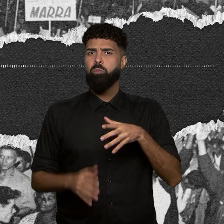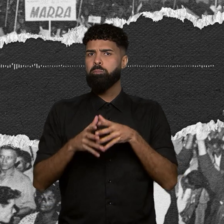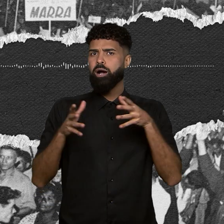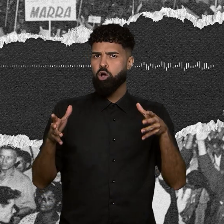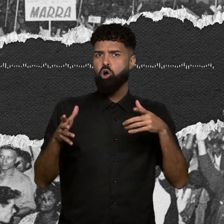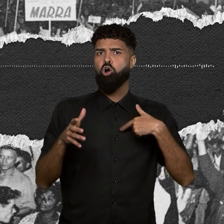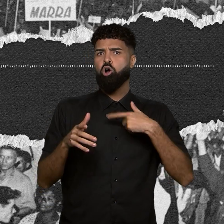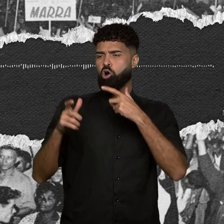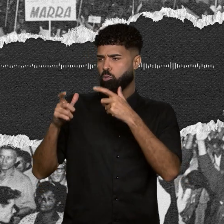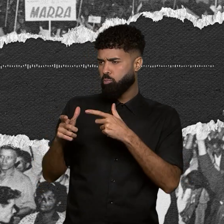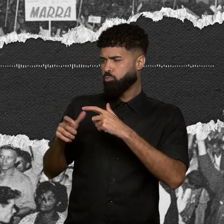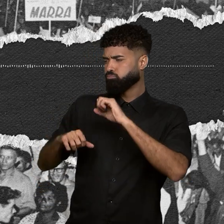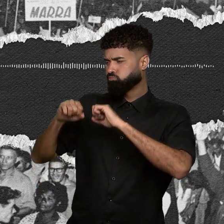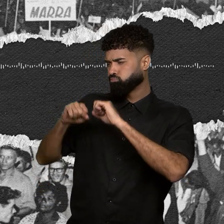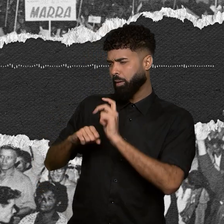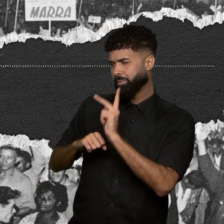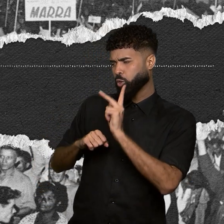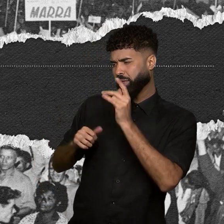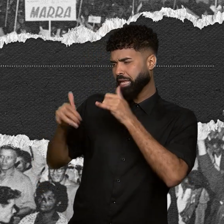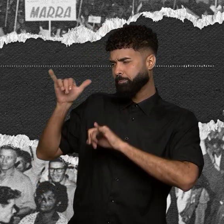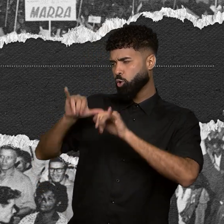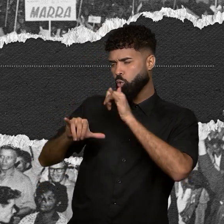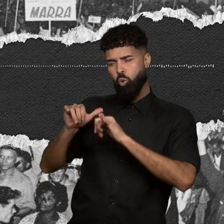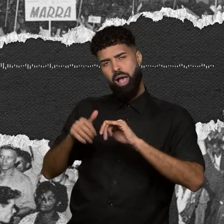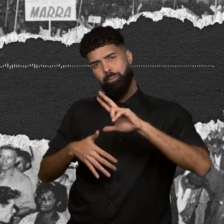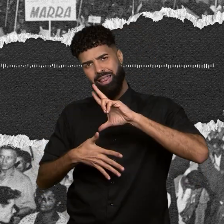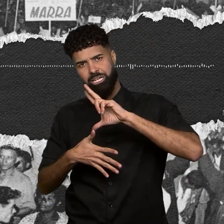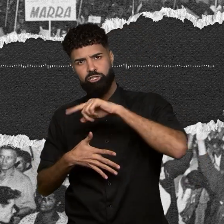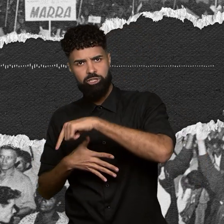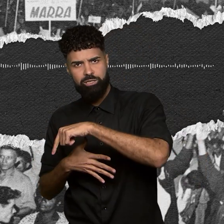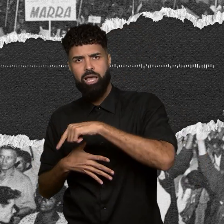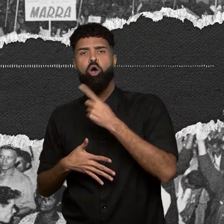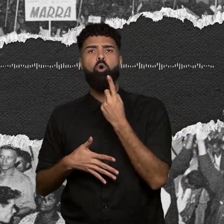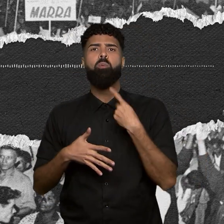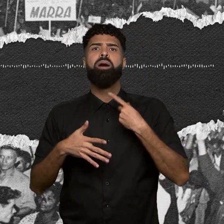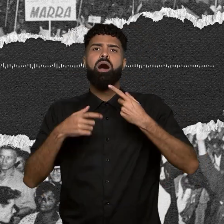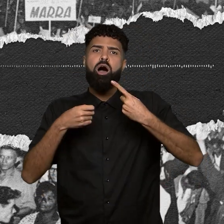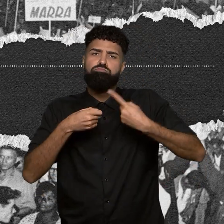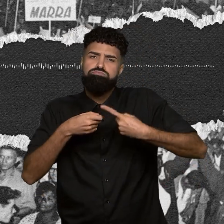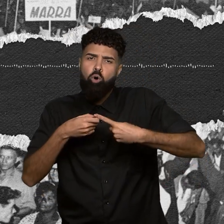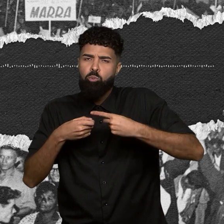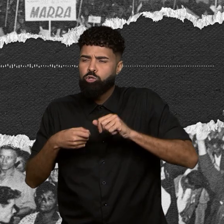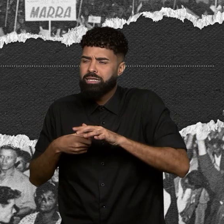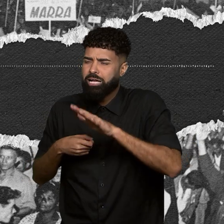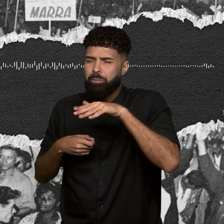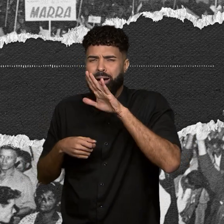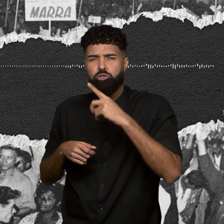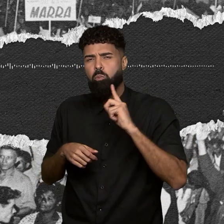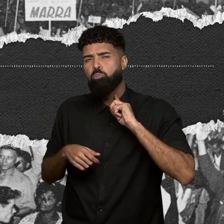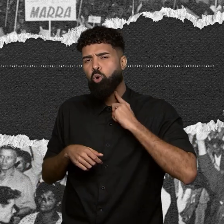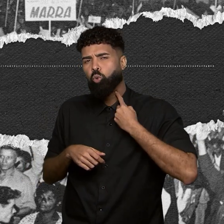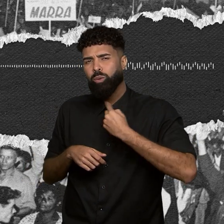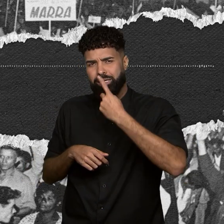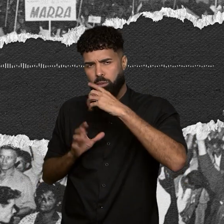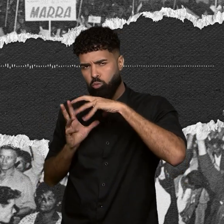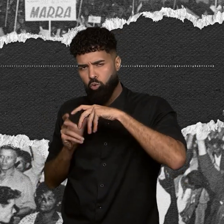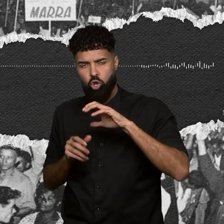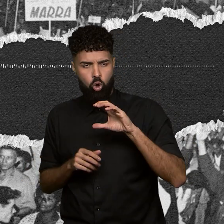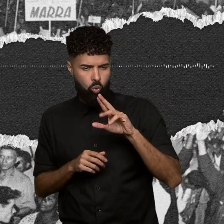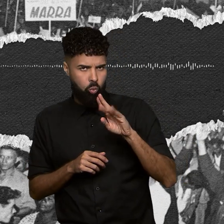petroquímicos da América Latina e uma das comunidades mais poluídas do mundo, Cubatão, fica no topo